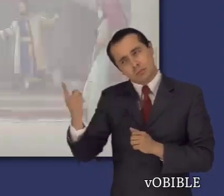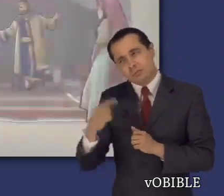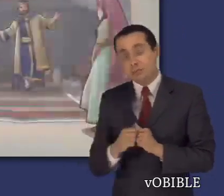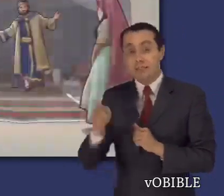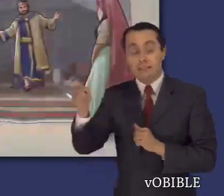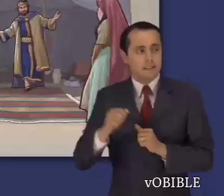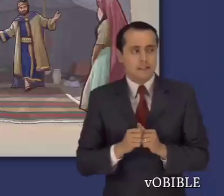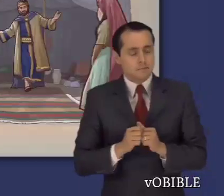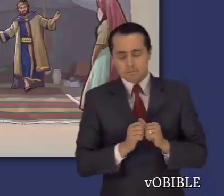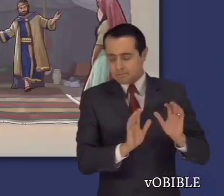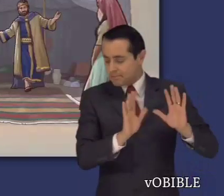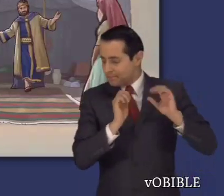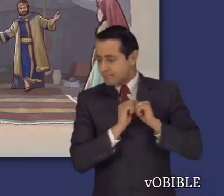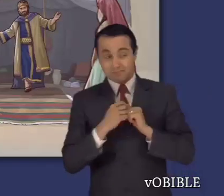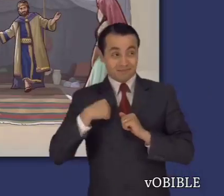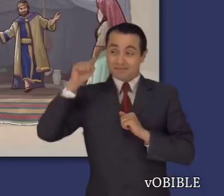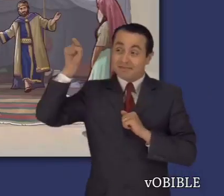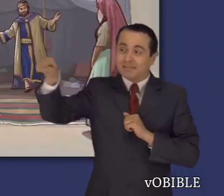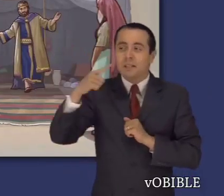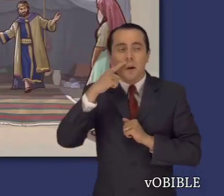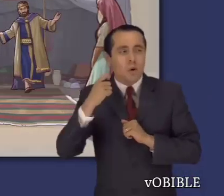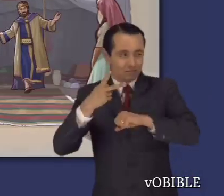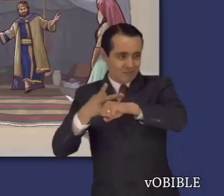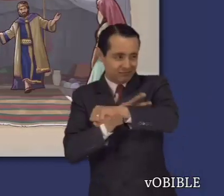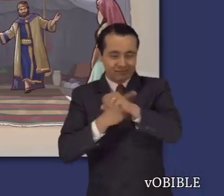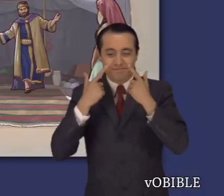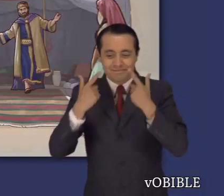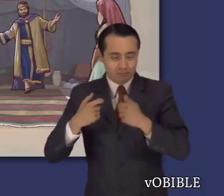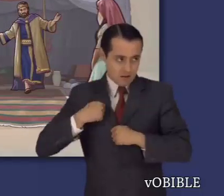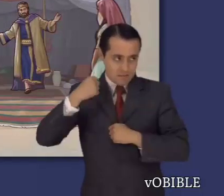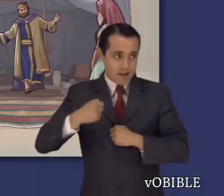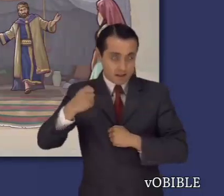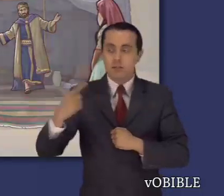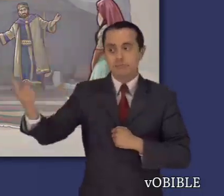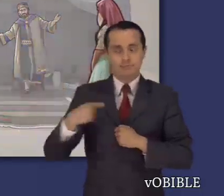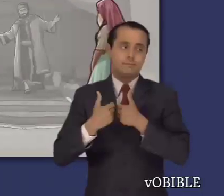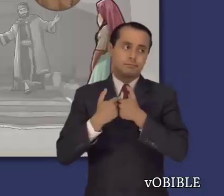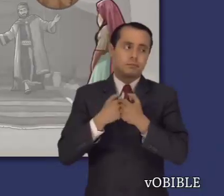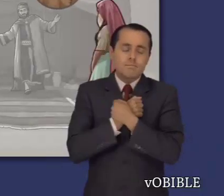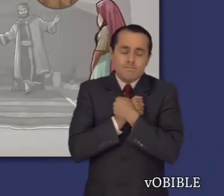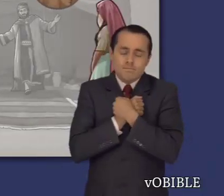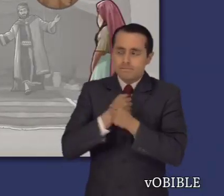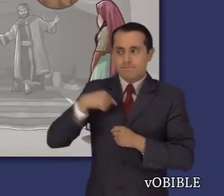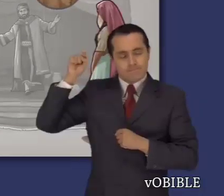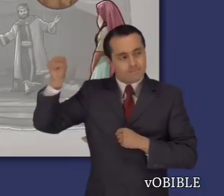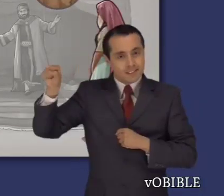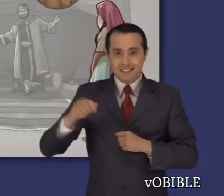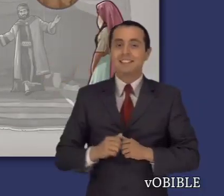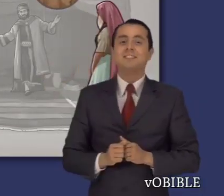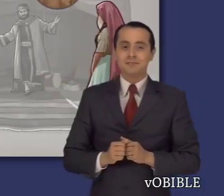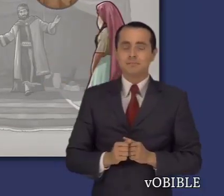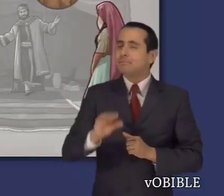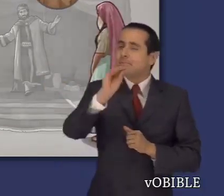Allí está Salomón en su campamento y manda traer a la sulamita, pero ella rechaza sus halagos y le dice que sólo puede